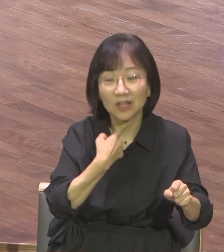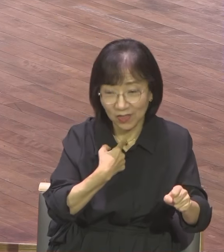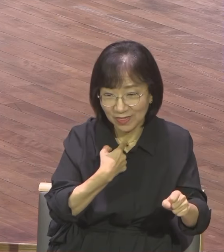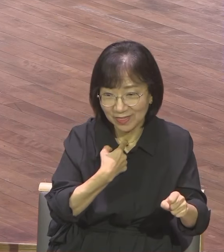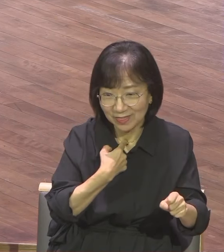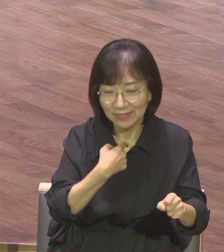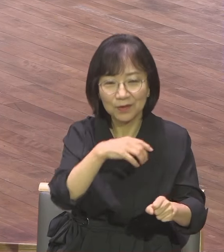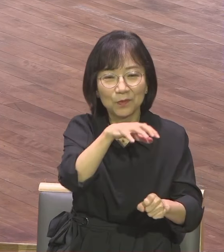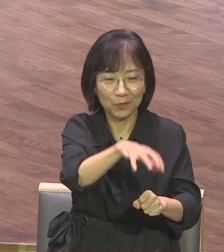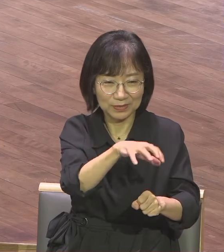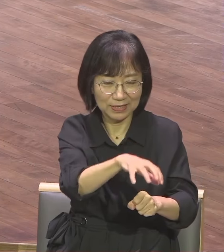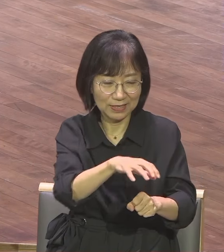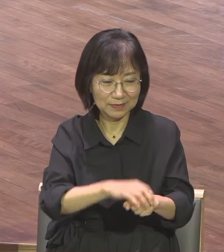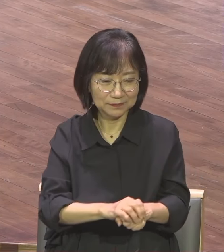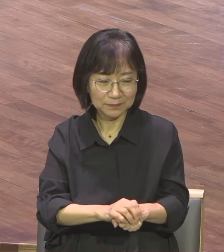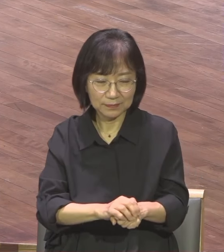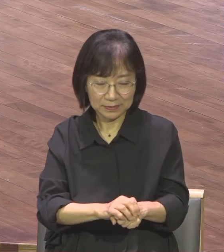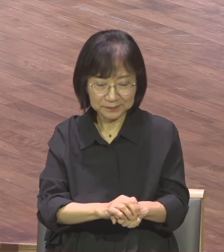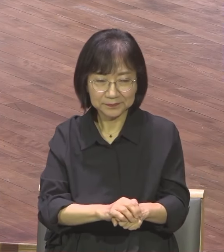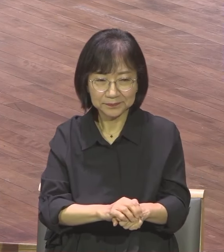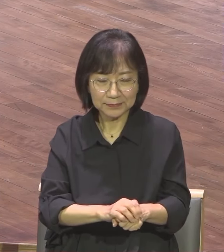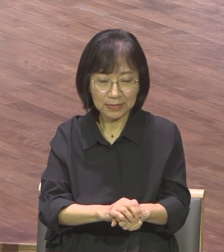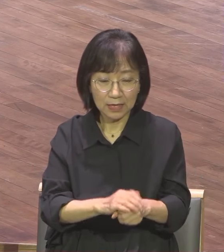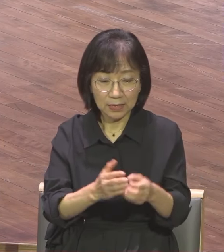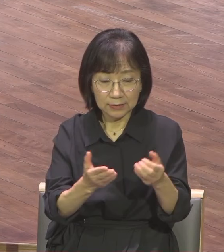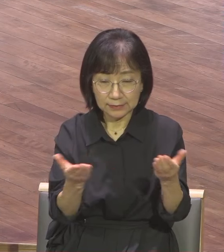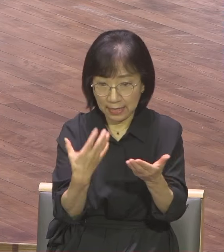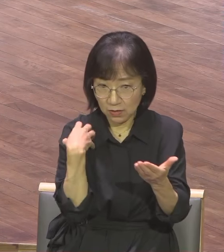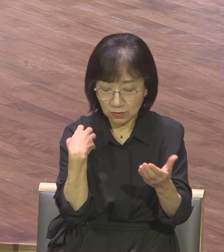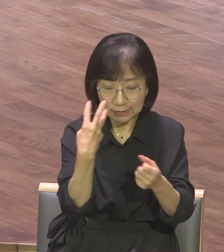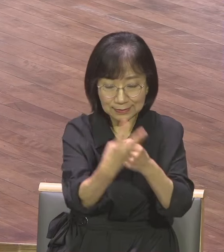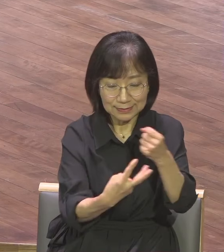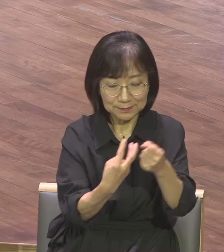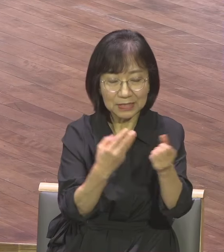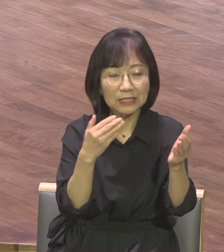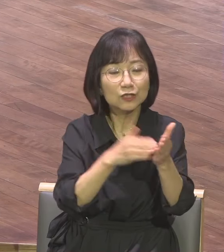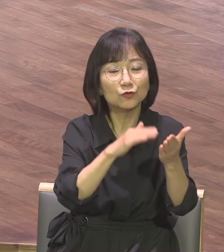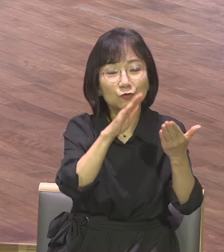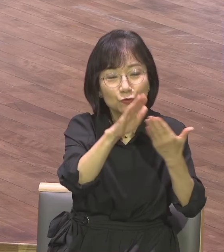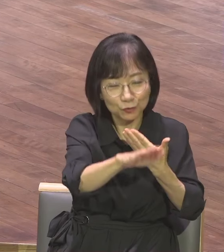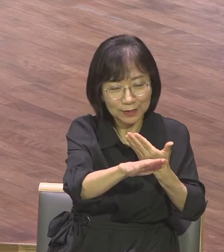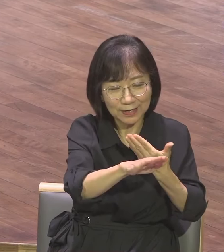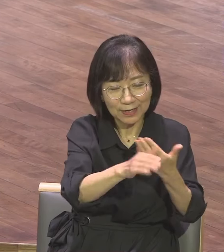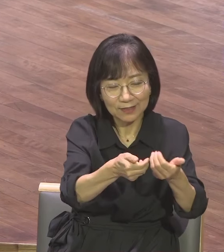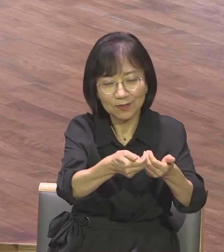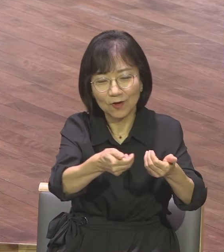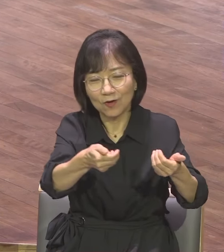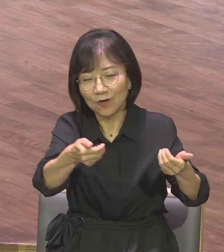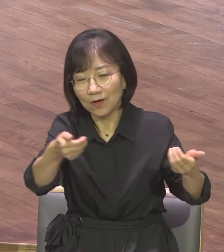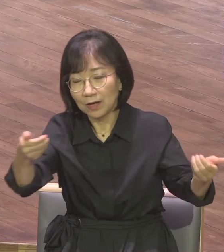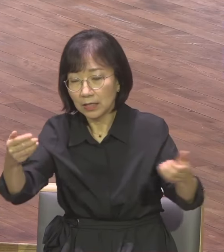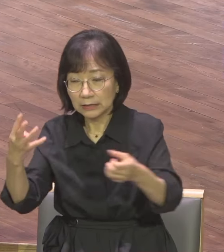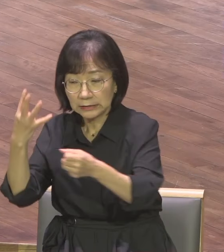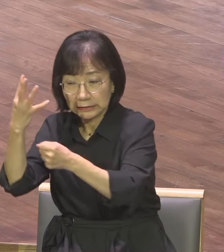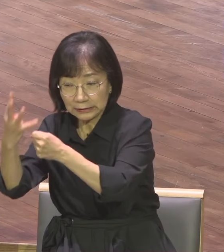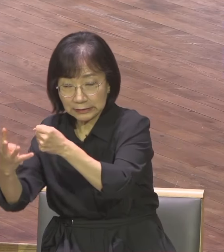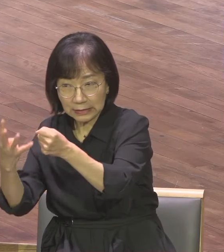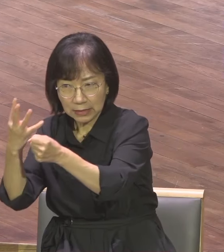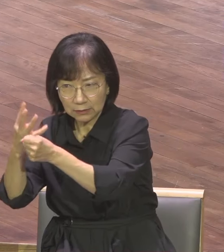예배소 지역을 떠나게 됩니다 그리고 4년 후에 한 통의 편지가 도착해요 그때가 에디 62년입니다